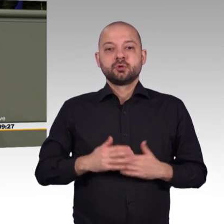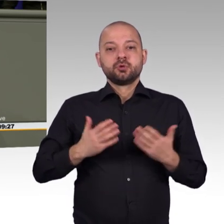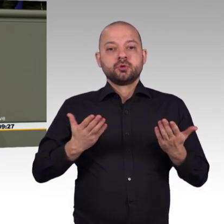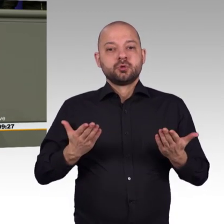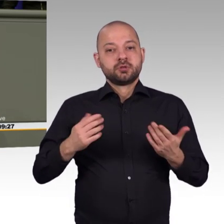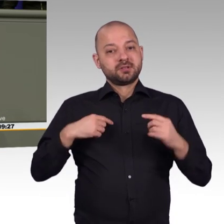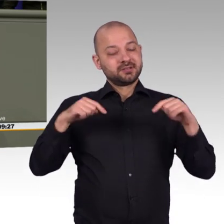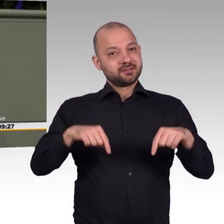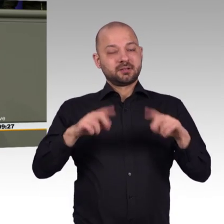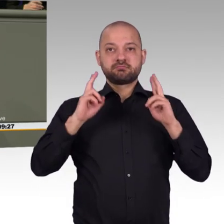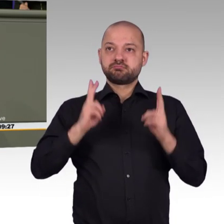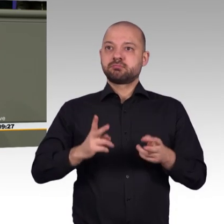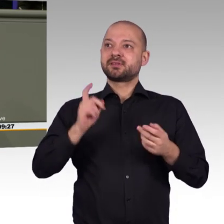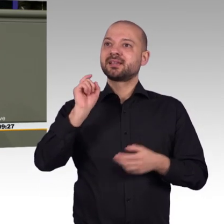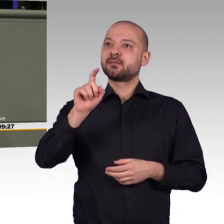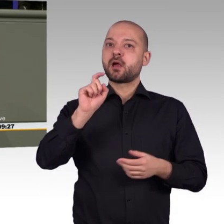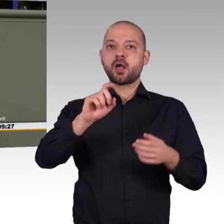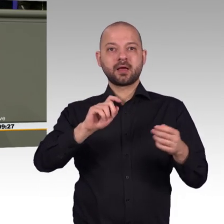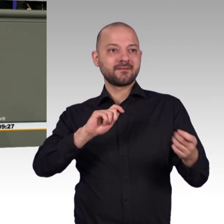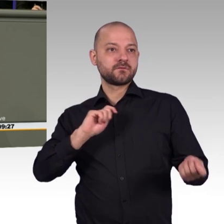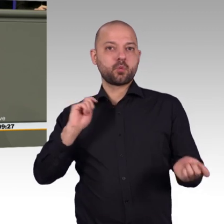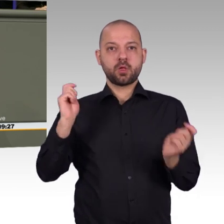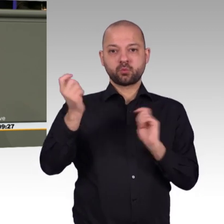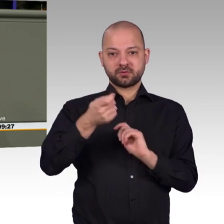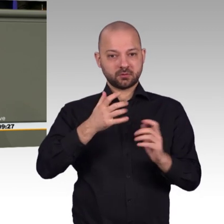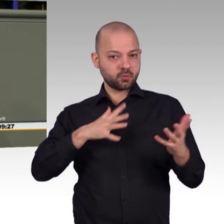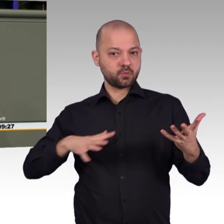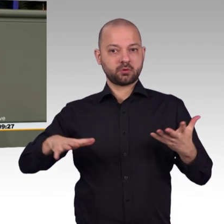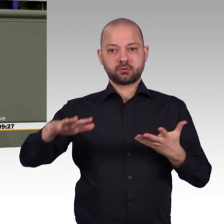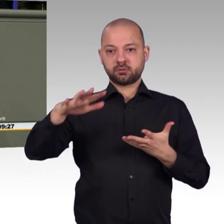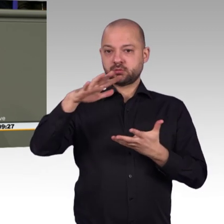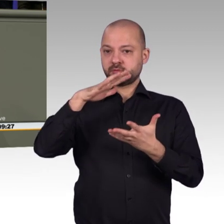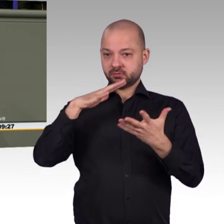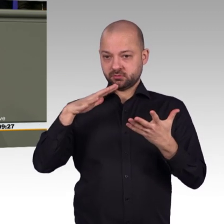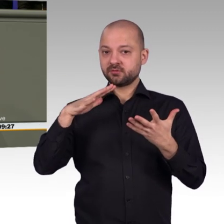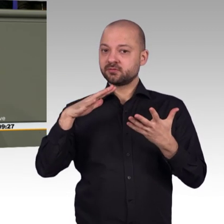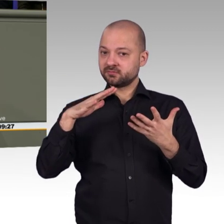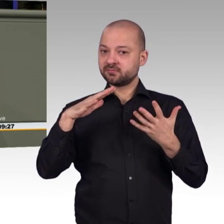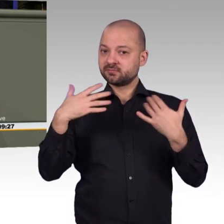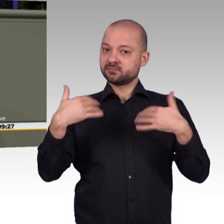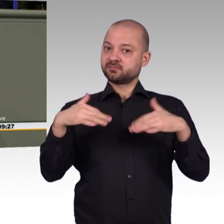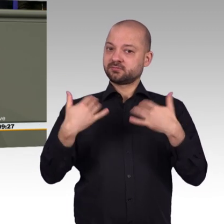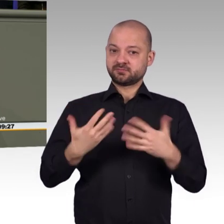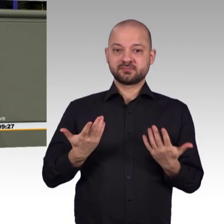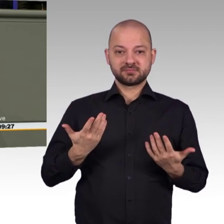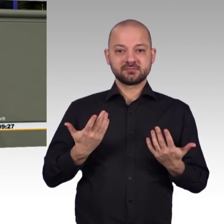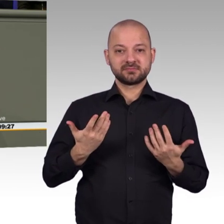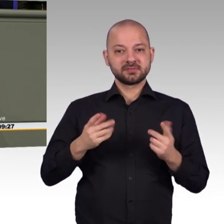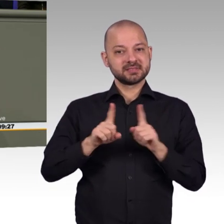die Reise geht und davon abzuleiten, einen übergreifenden strategischen Plan, mit dem sie das Land auch gut in die